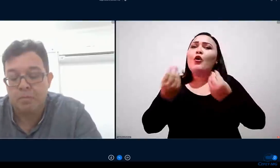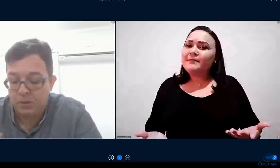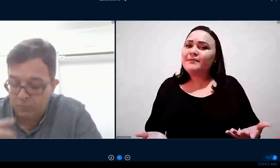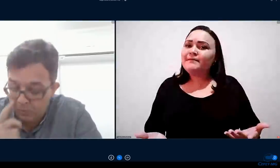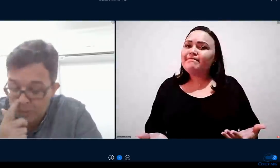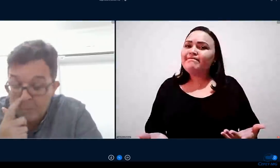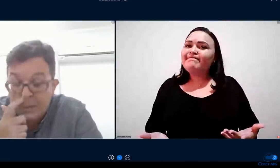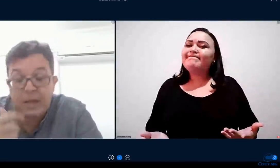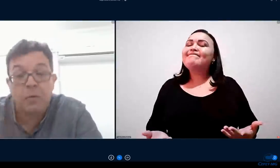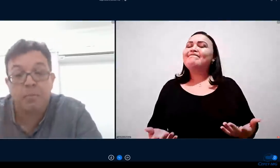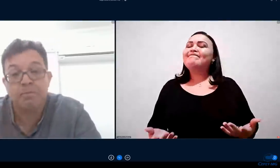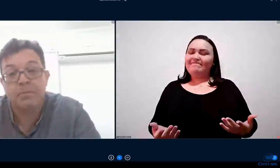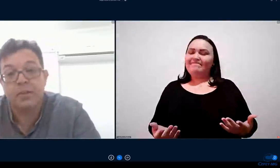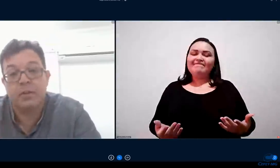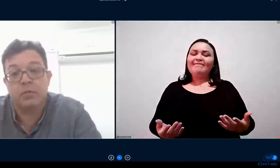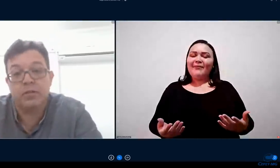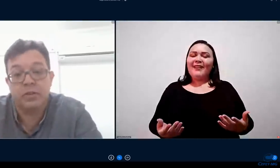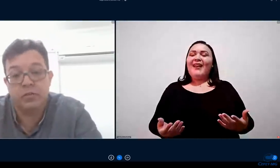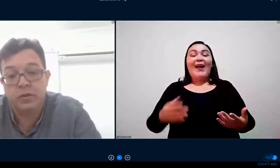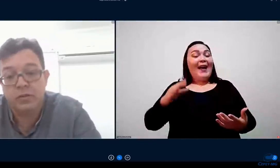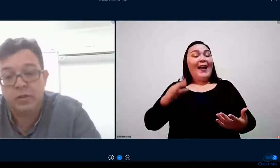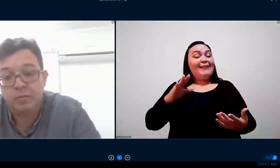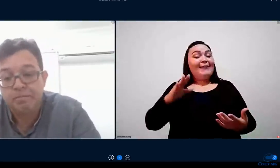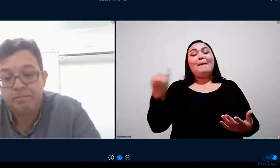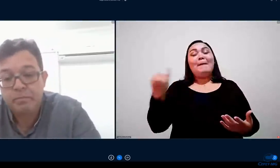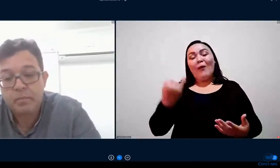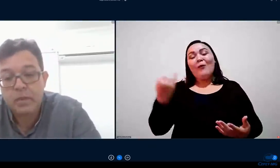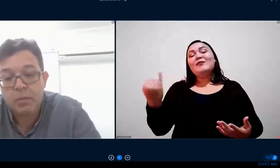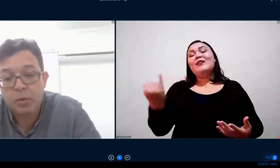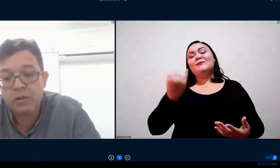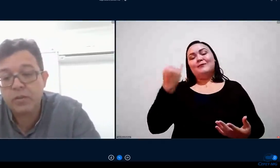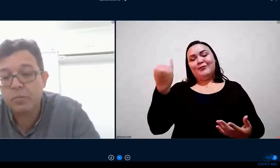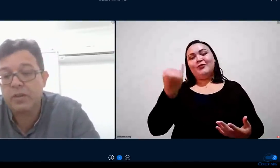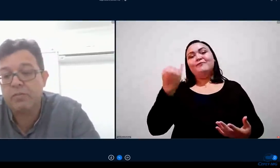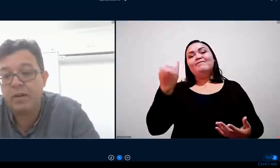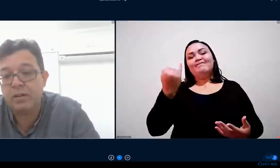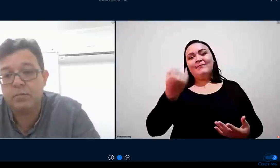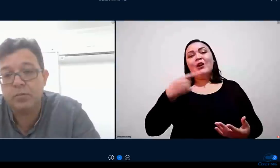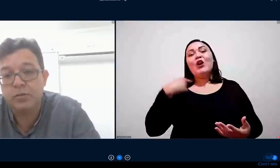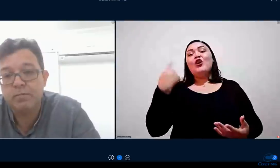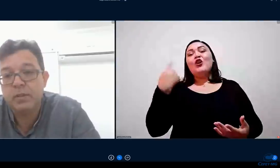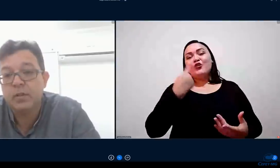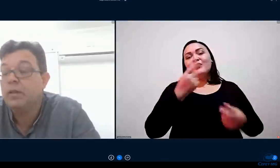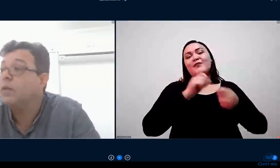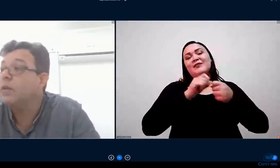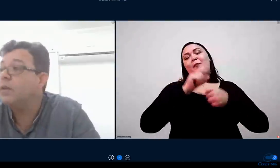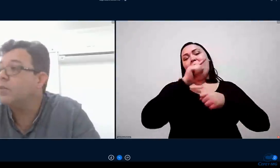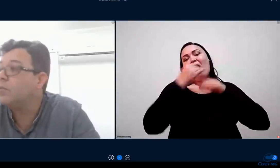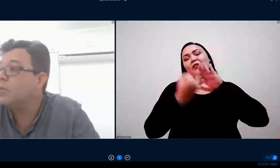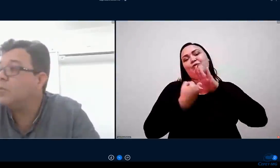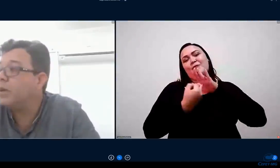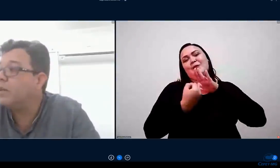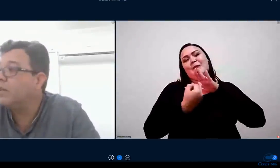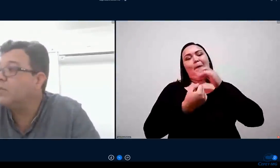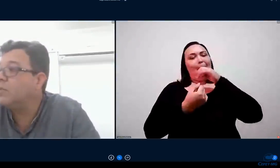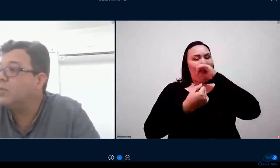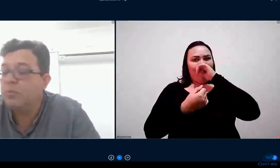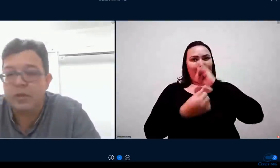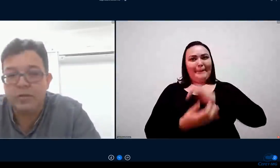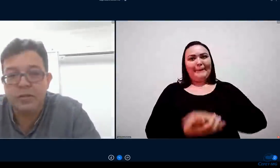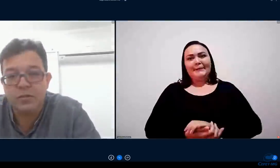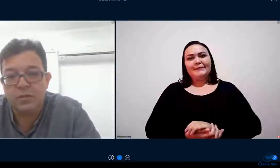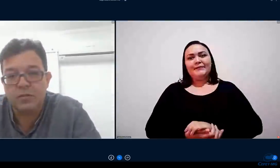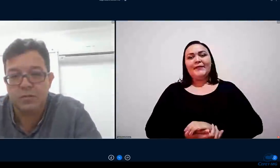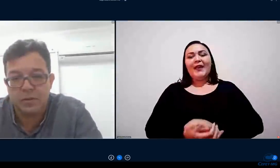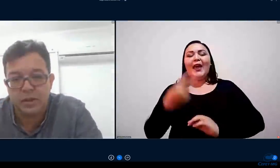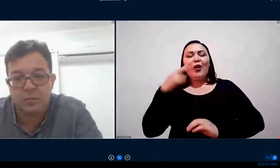mas foi fundamental fazermos isso na instituição porque nós observávamos e eu tô acompanhando aqui no